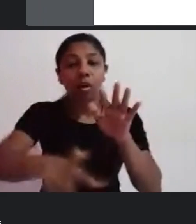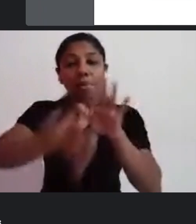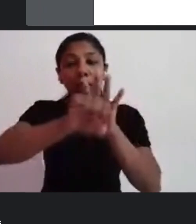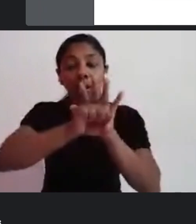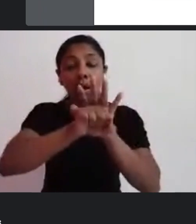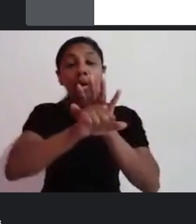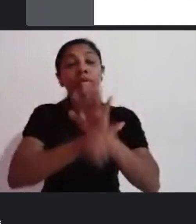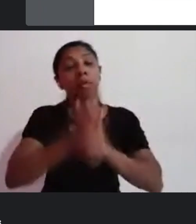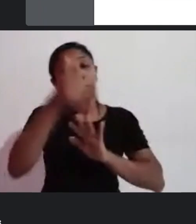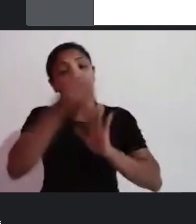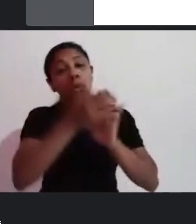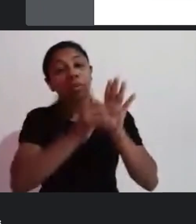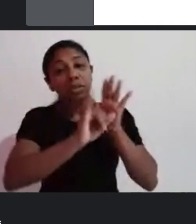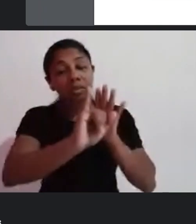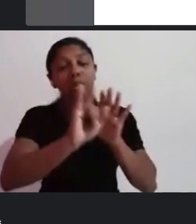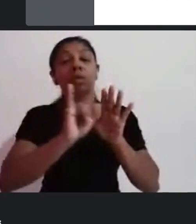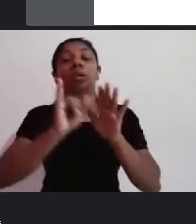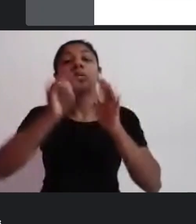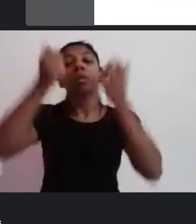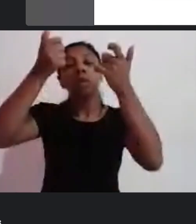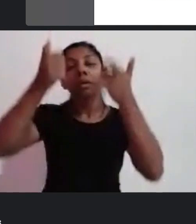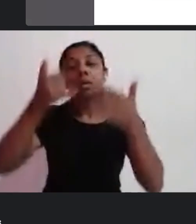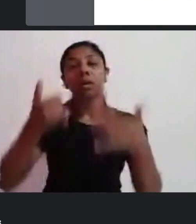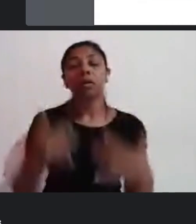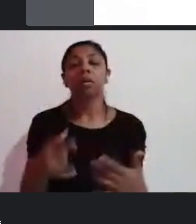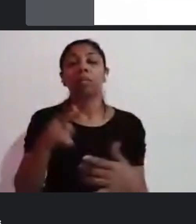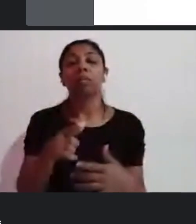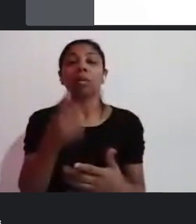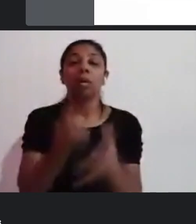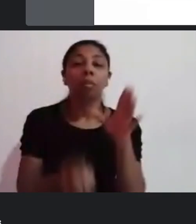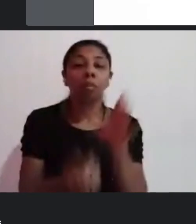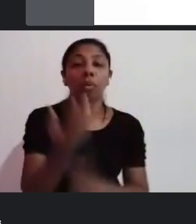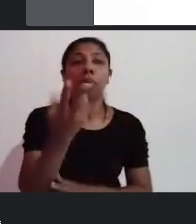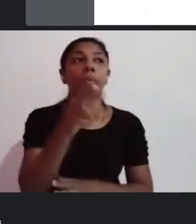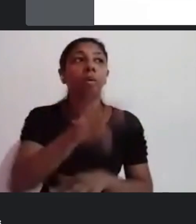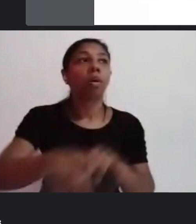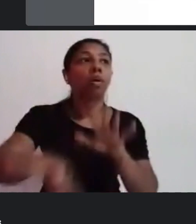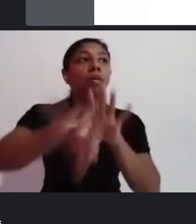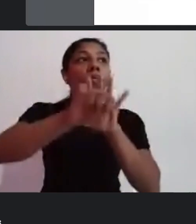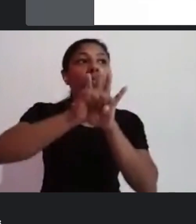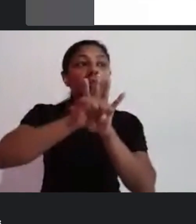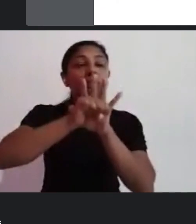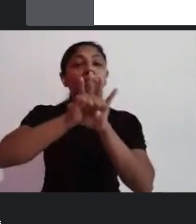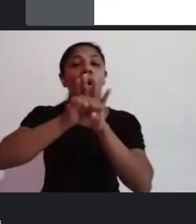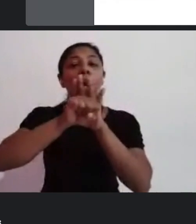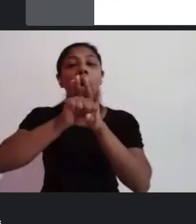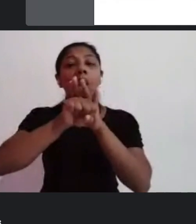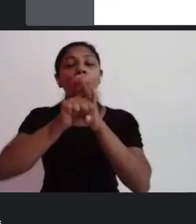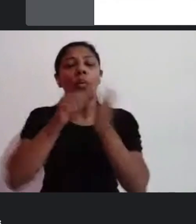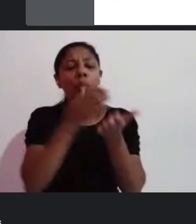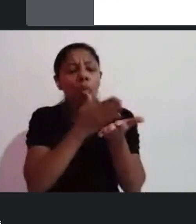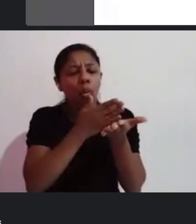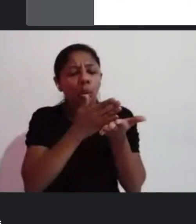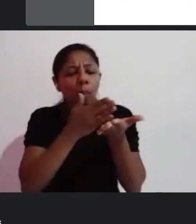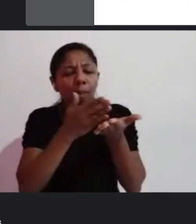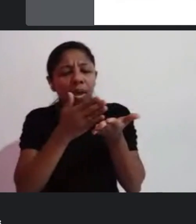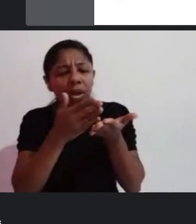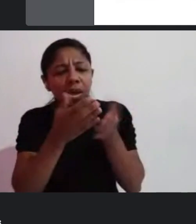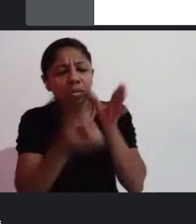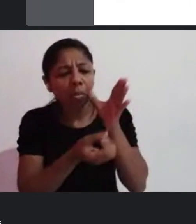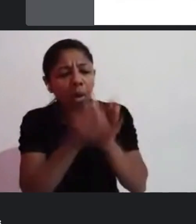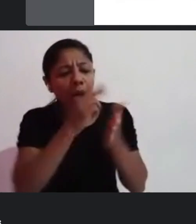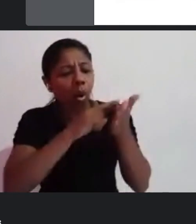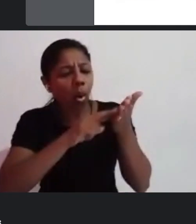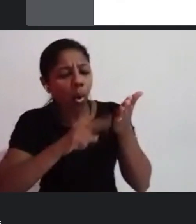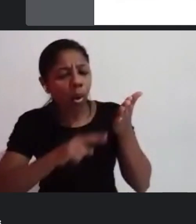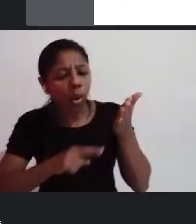da produção audiovisual desde o início ao fim, desde a concepção do roteiro até